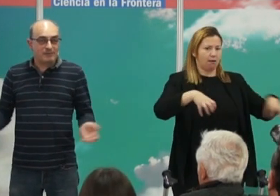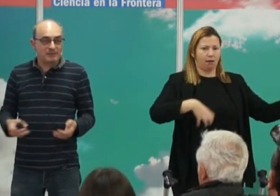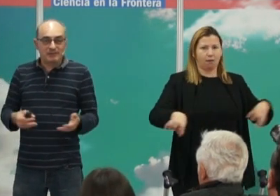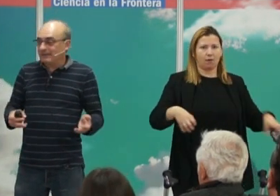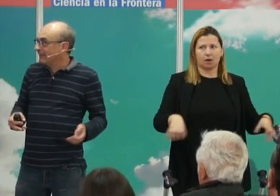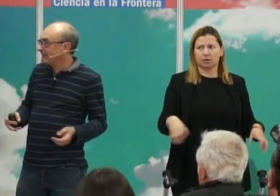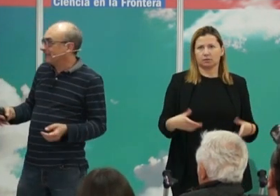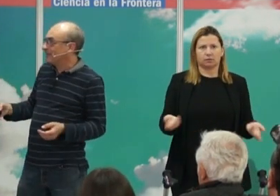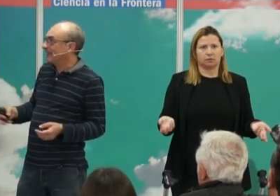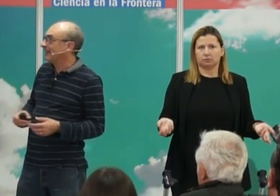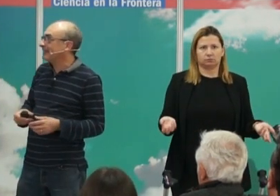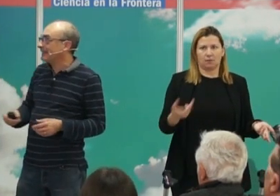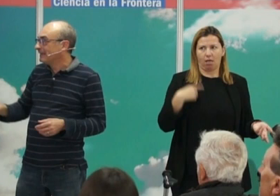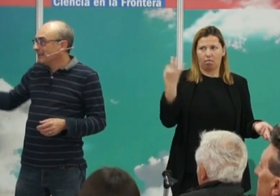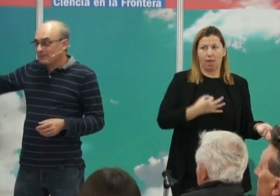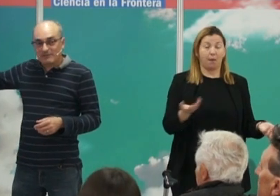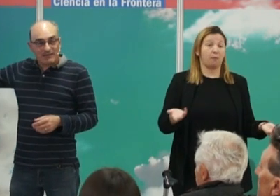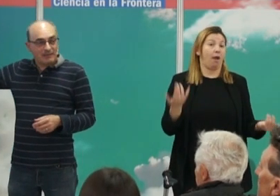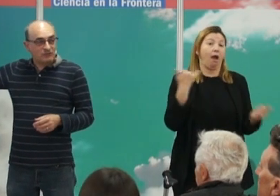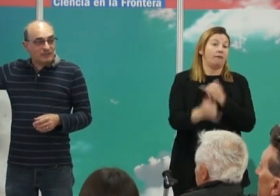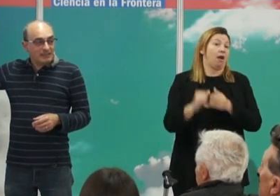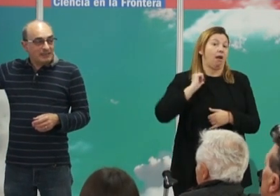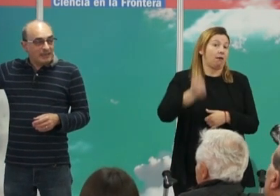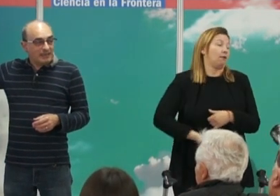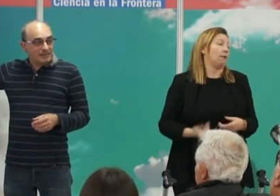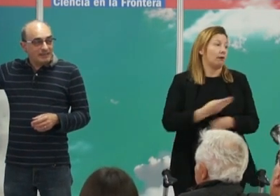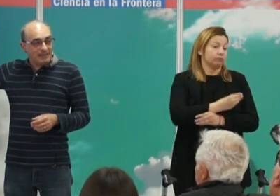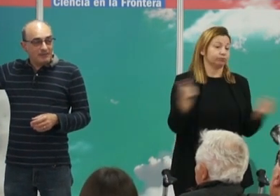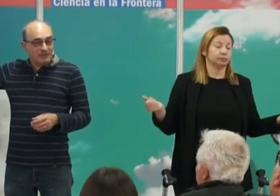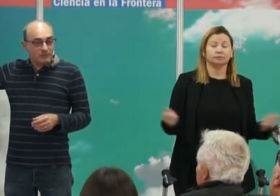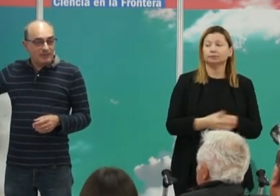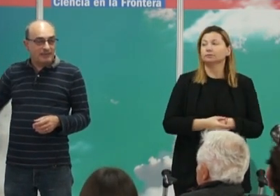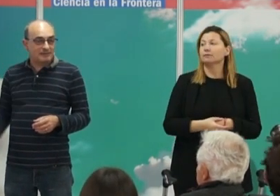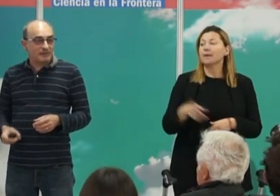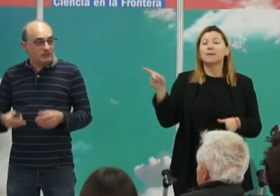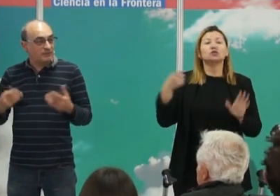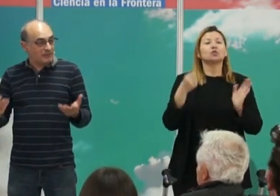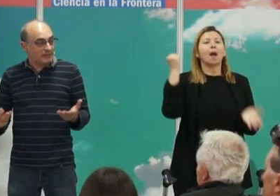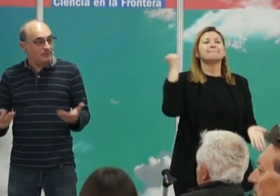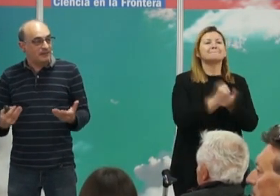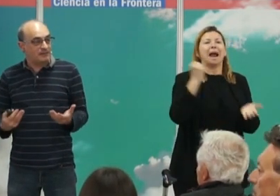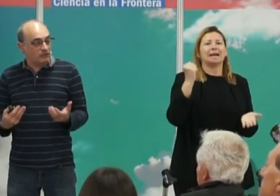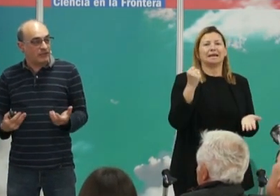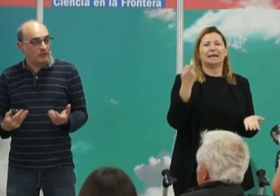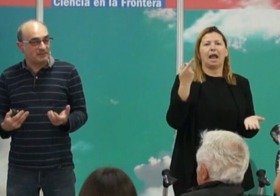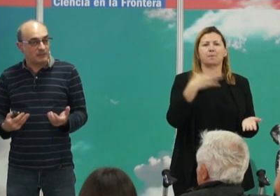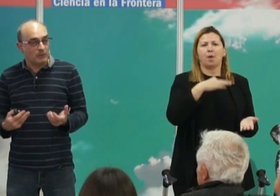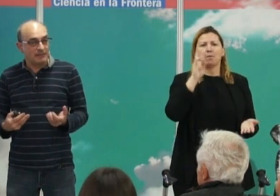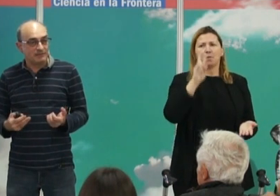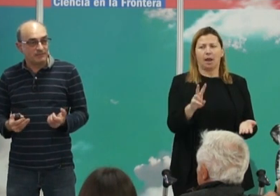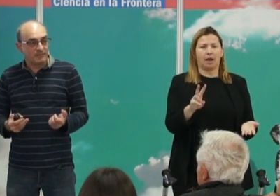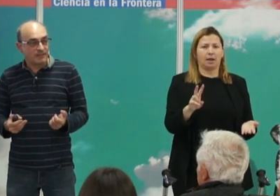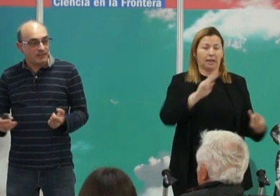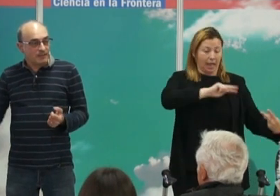generación pues al final desaparece la riqueza pero fijaos que dejan unas huellas que son discernibles en los genomas